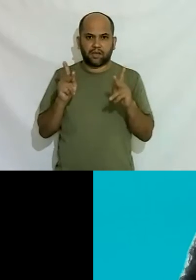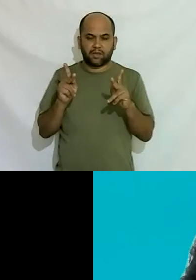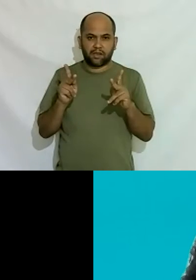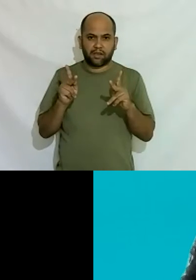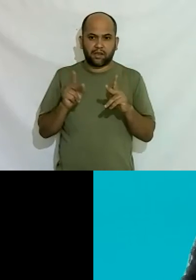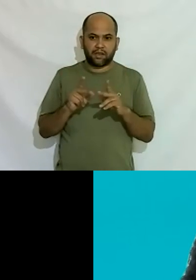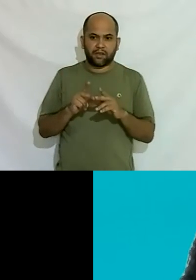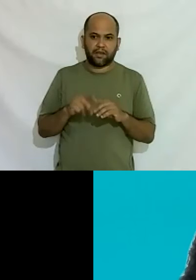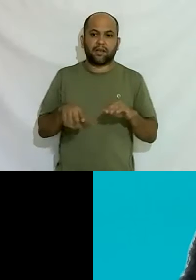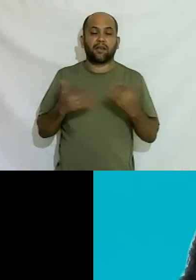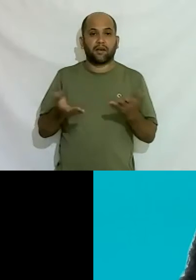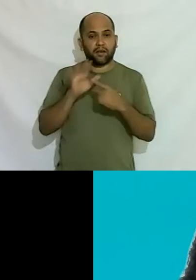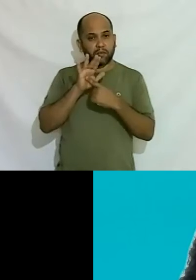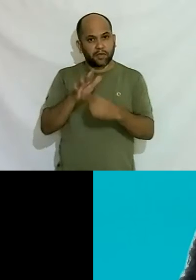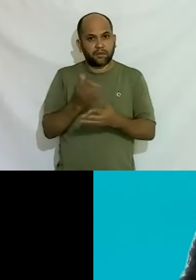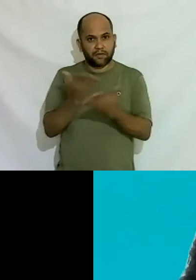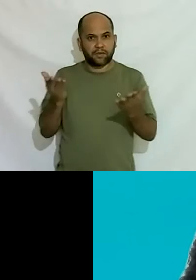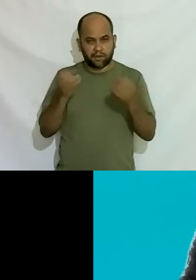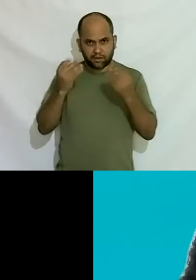que é isso que eu queria trazer para vocês obrigado